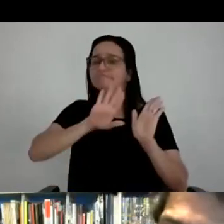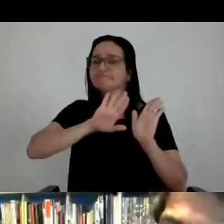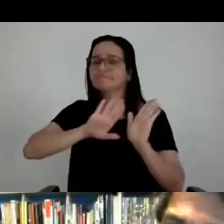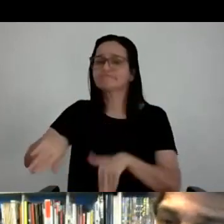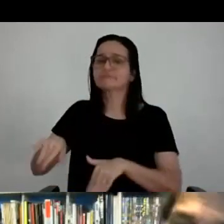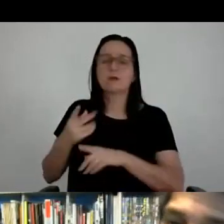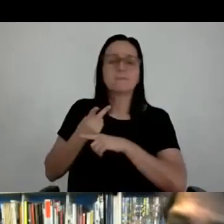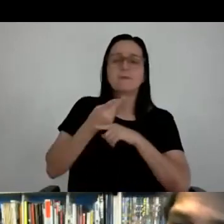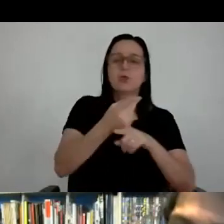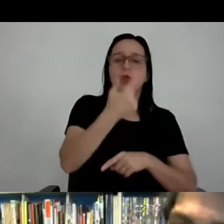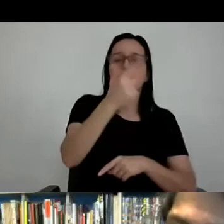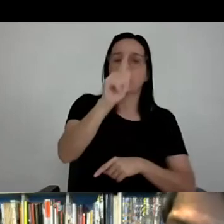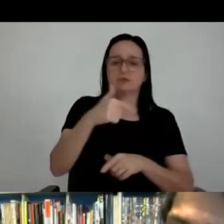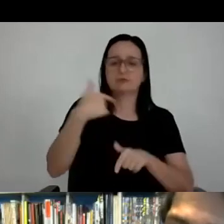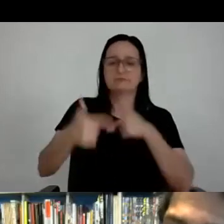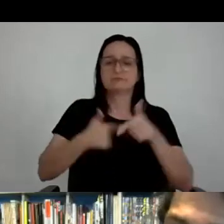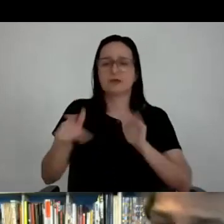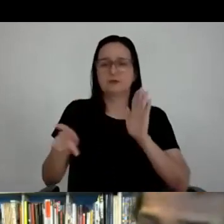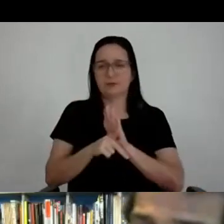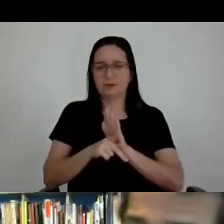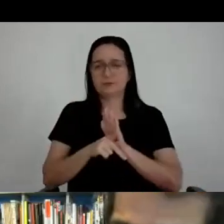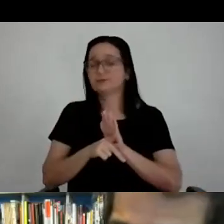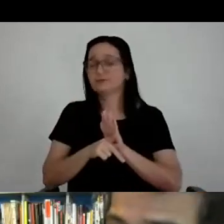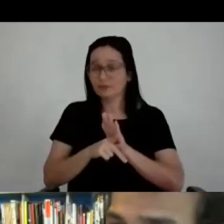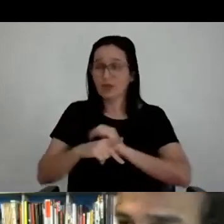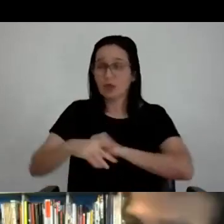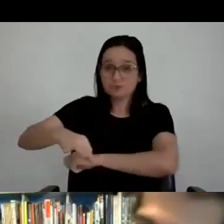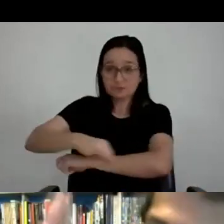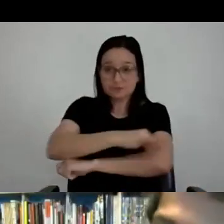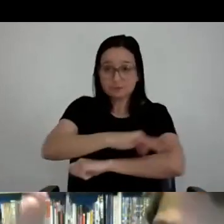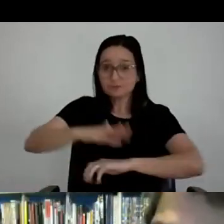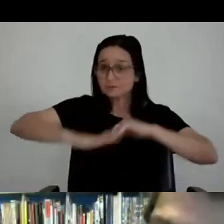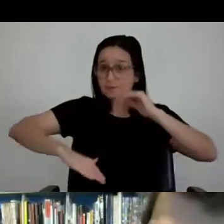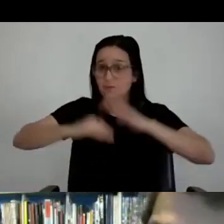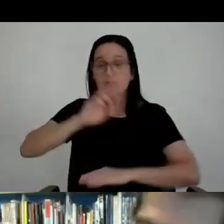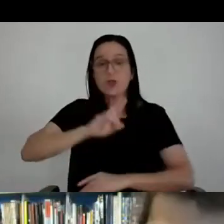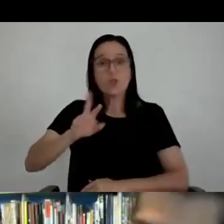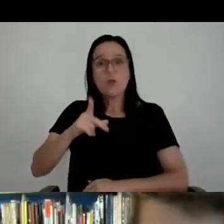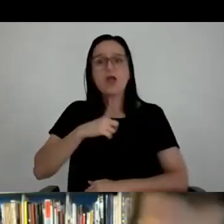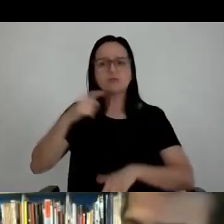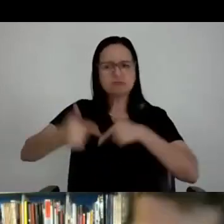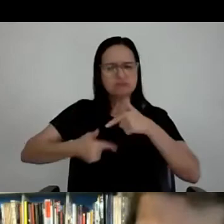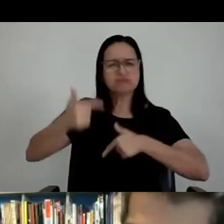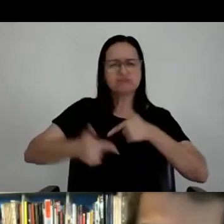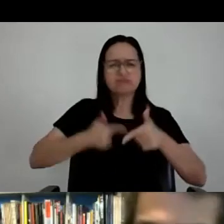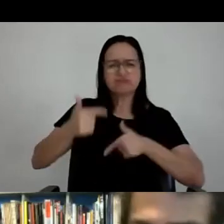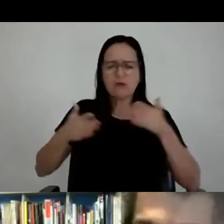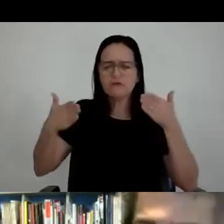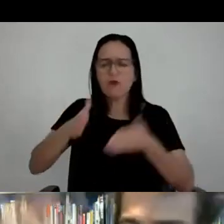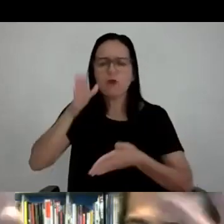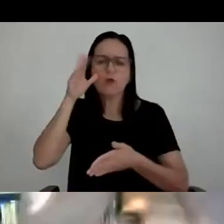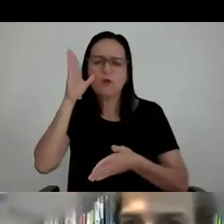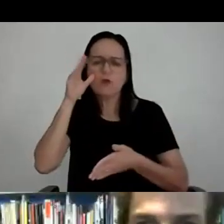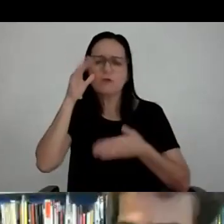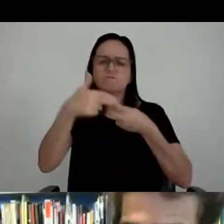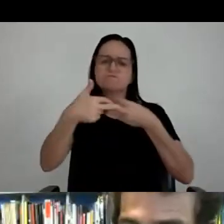mas eu não era um arquiteto talentoso, mas eu fiz muita coisa, porque eu estava ali, trabalhava, eu era dedicado, eu era curioso, eu estava sempre, então eu sempre